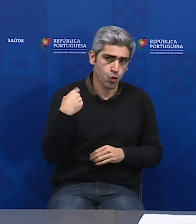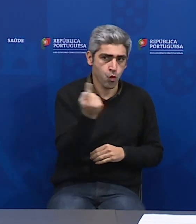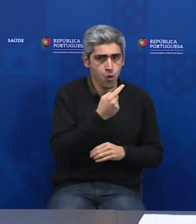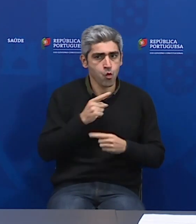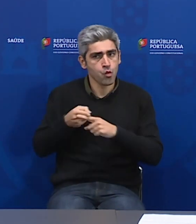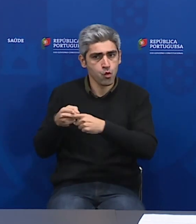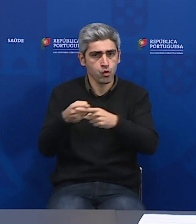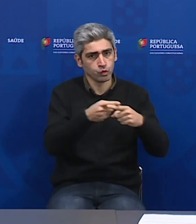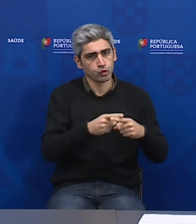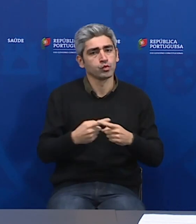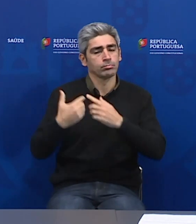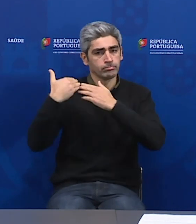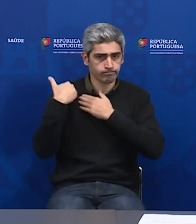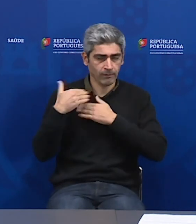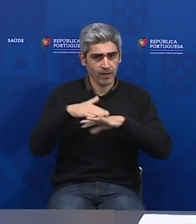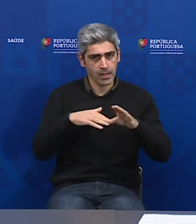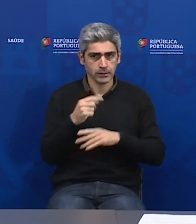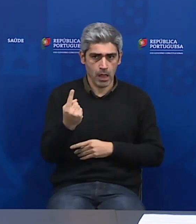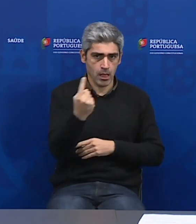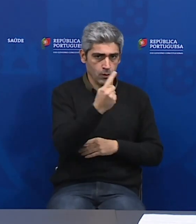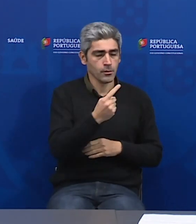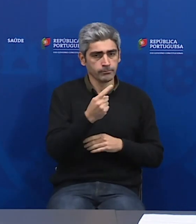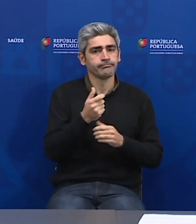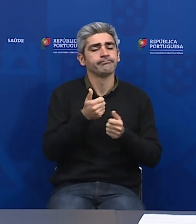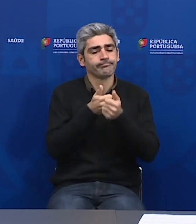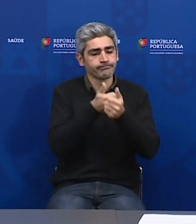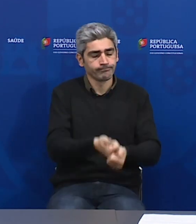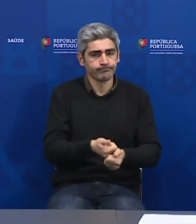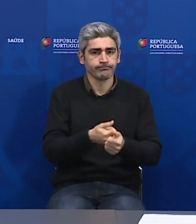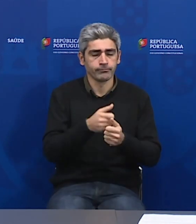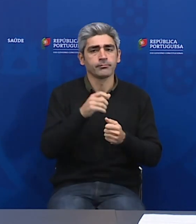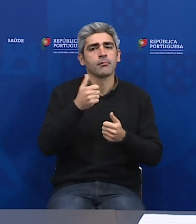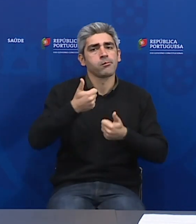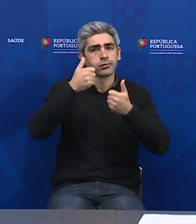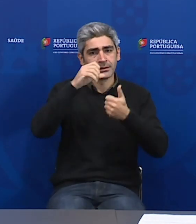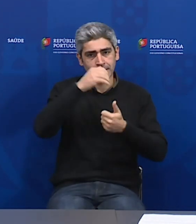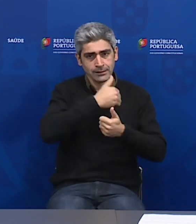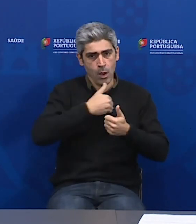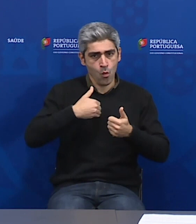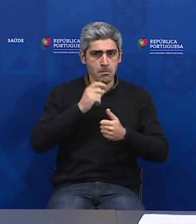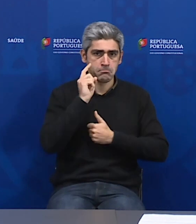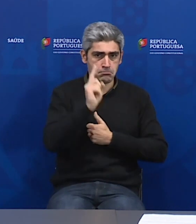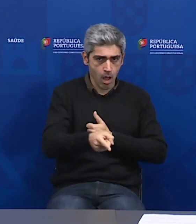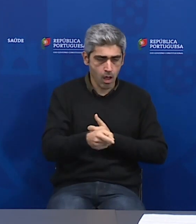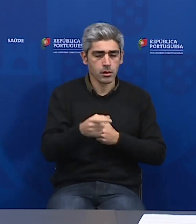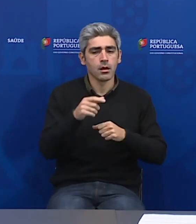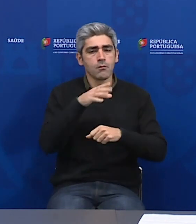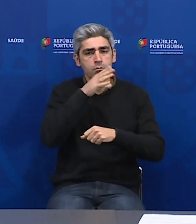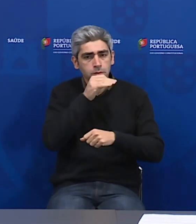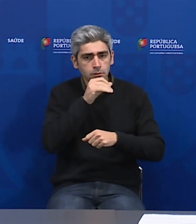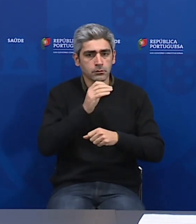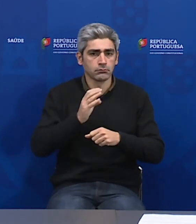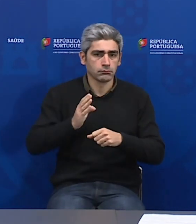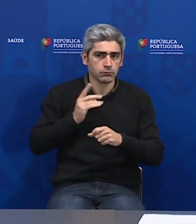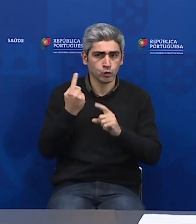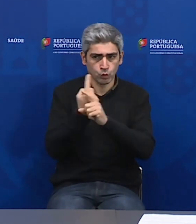nossa parte, cumprindo as determinações das autoridades de saúde e das forças e dos serviços de segurança.